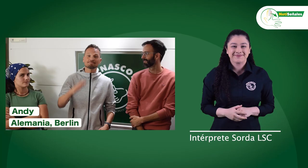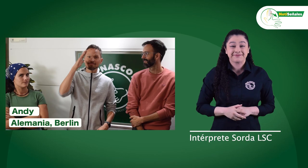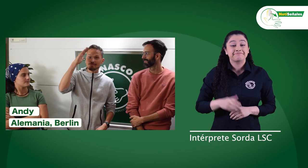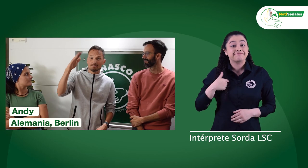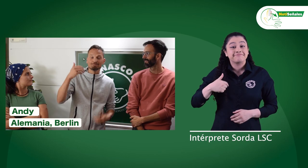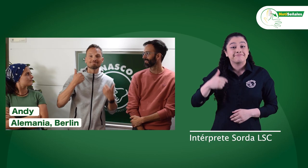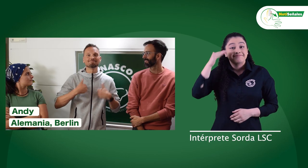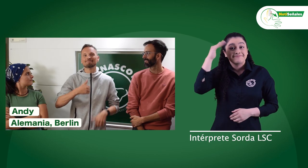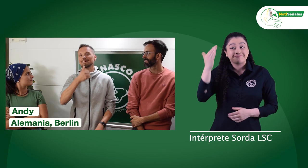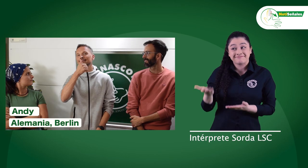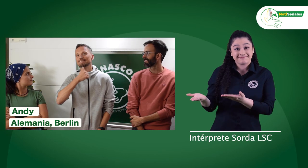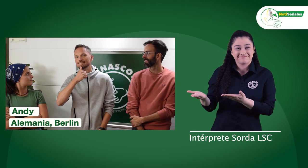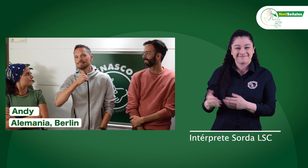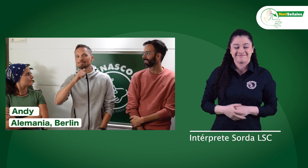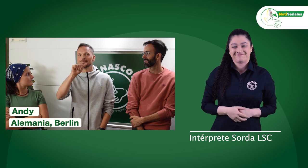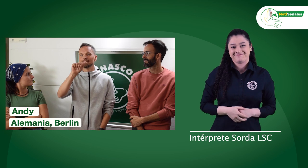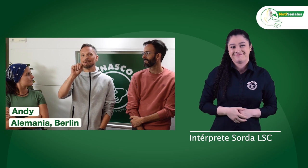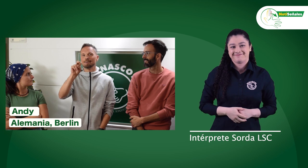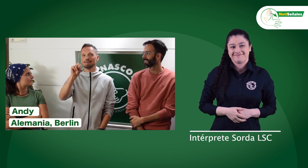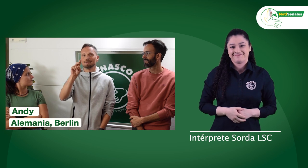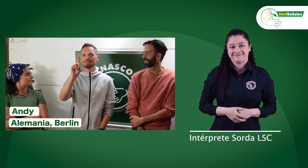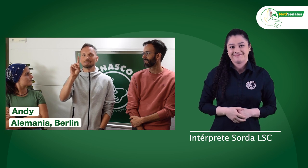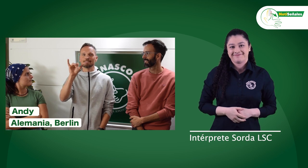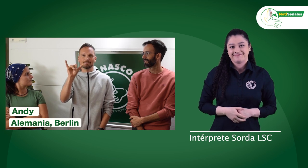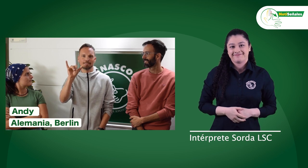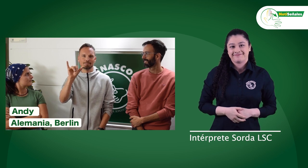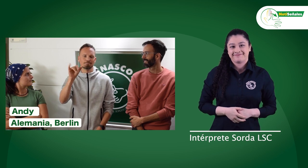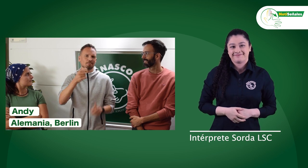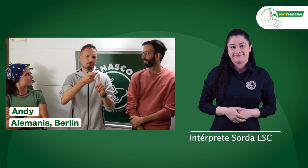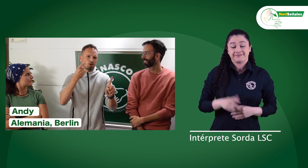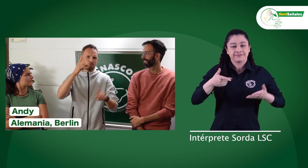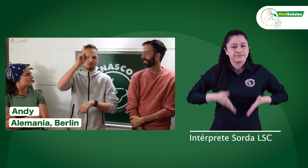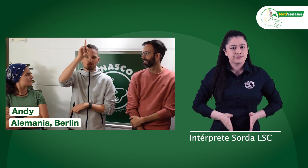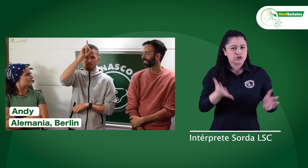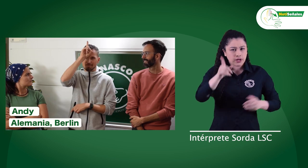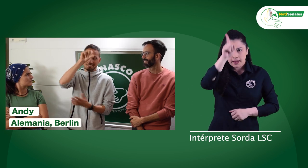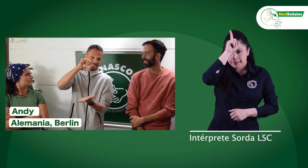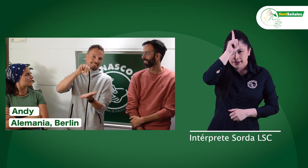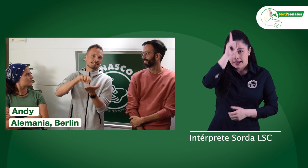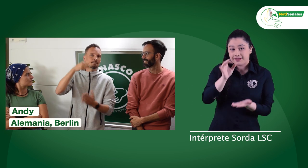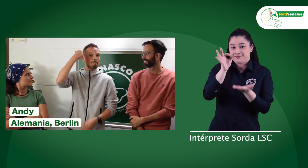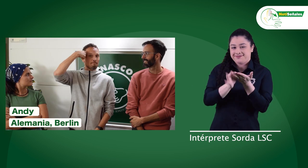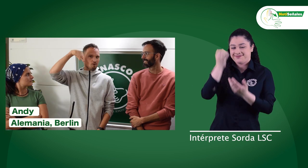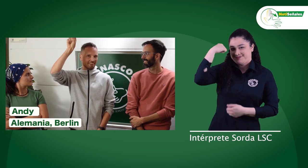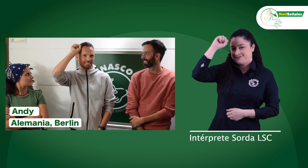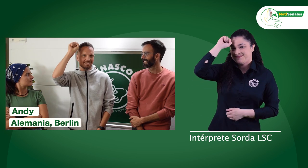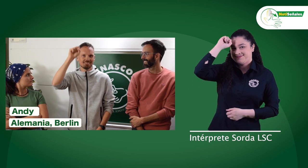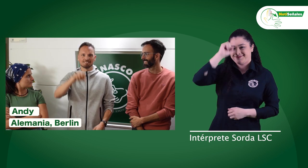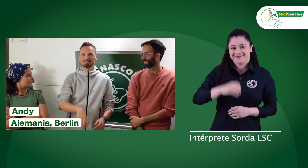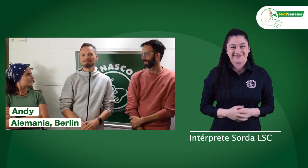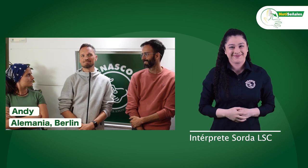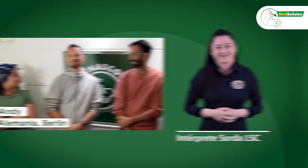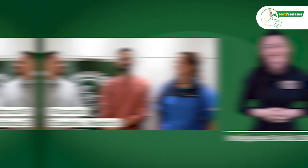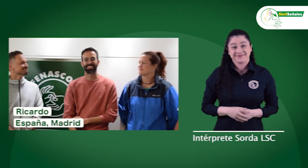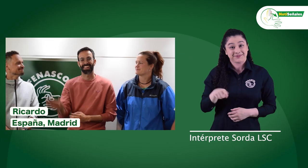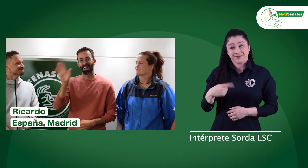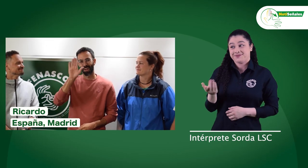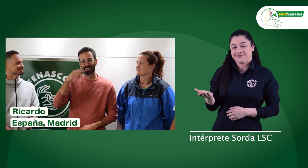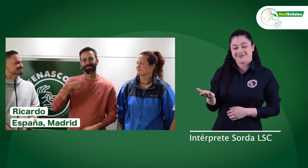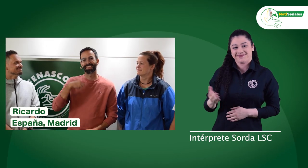Hola, mi seña es esta y mi nombre es Andy, soy de la capital de Alemania, Berlín. Hola,